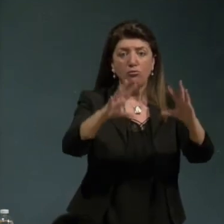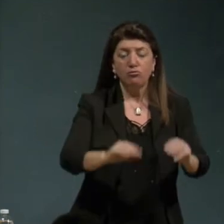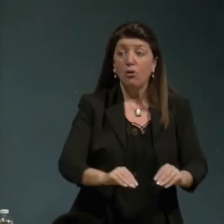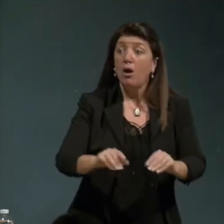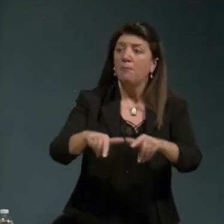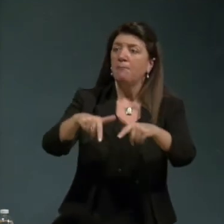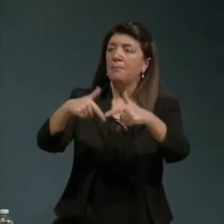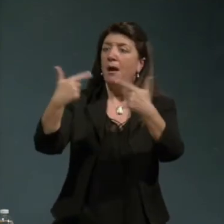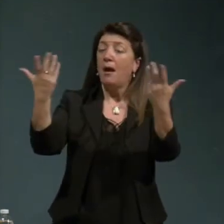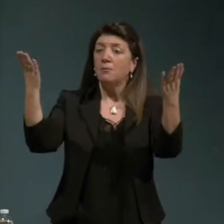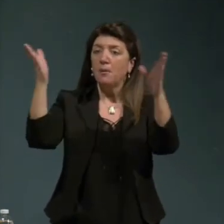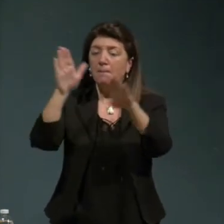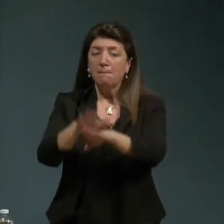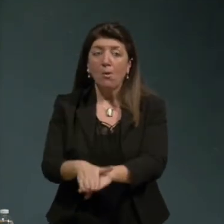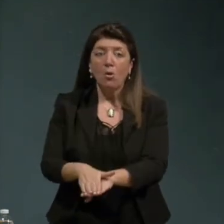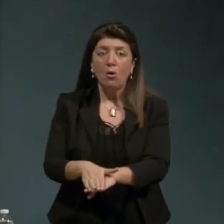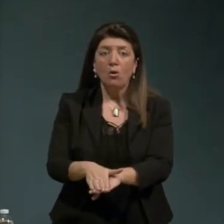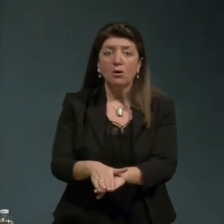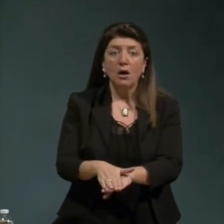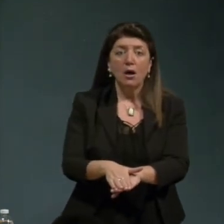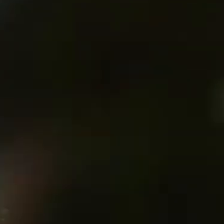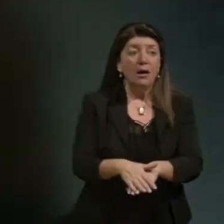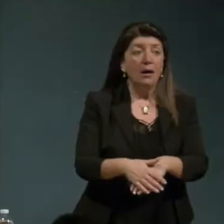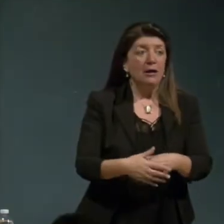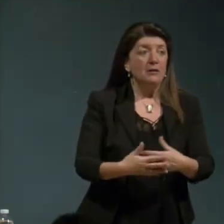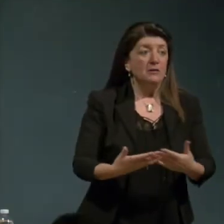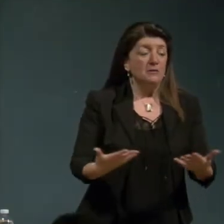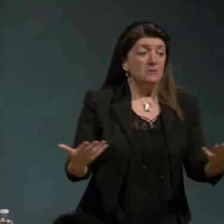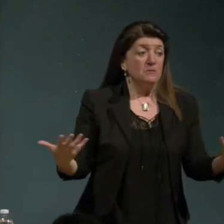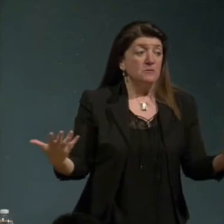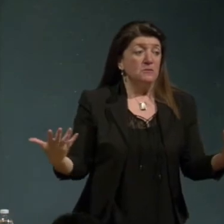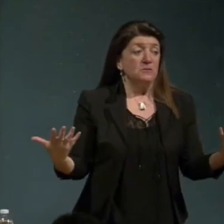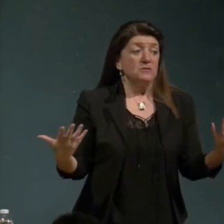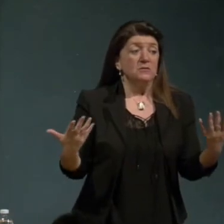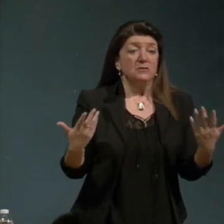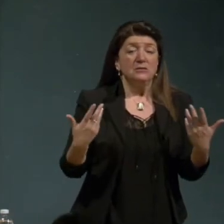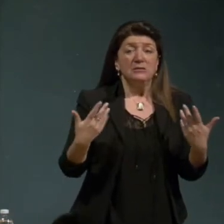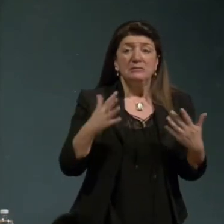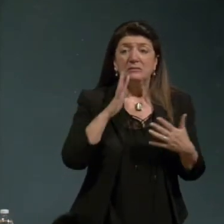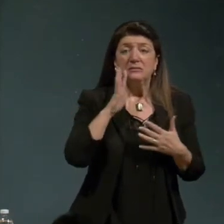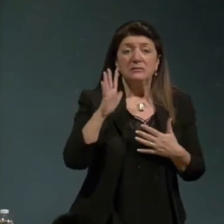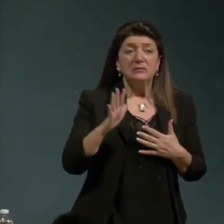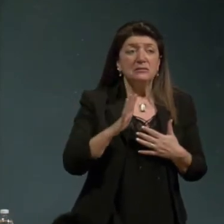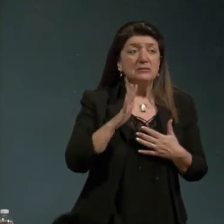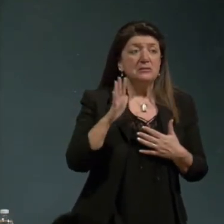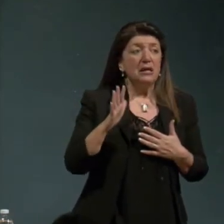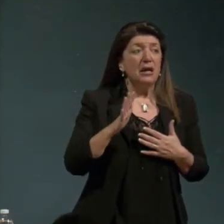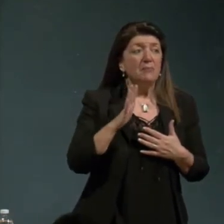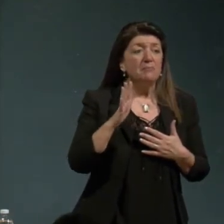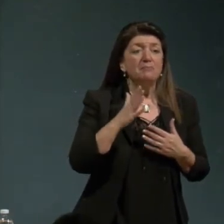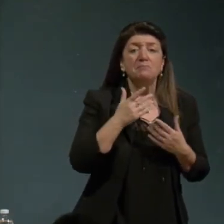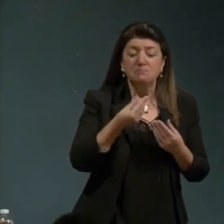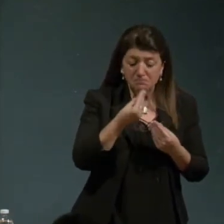questa tendenza è comproduta senza gusto